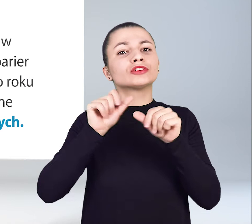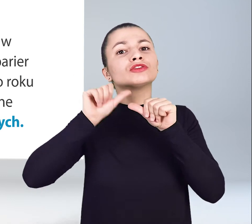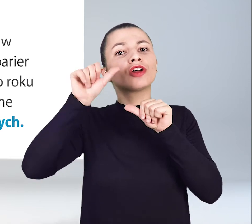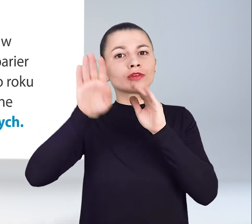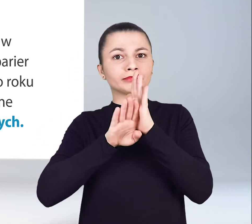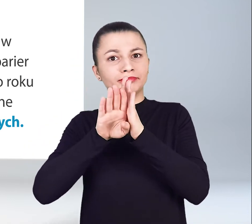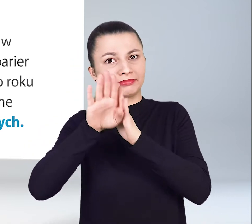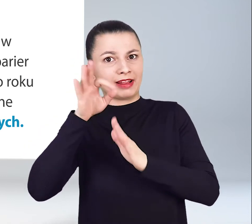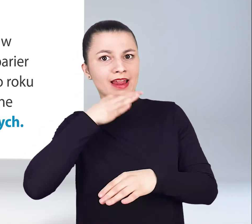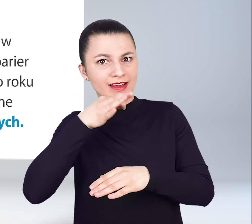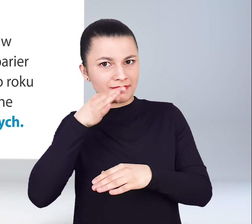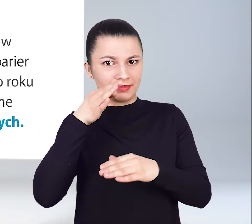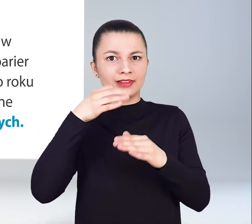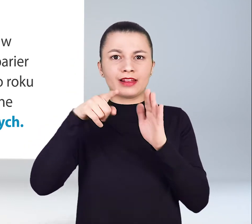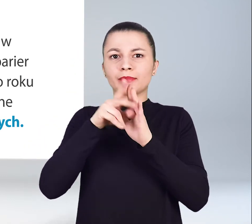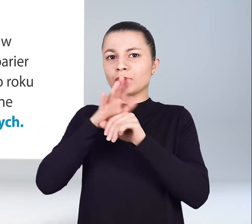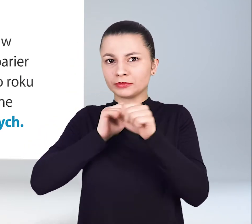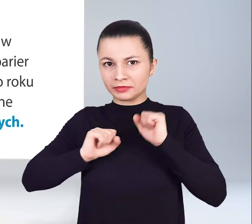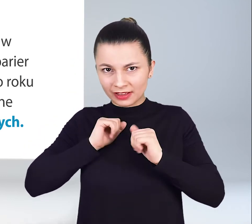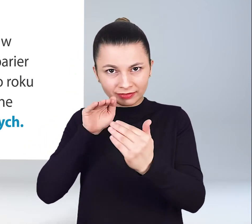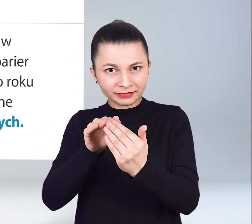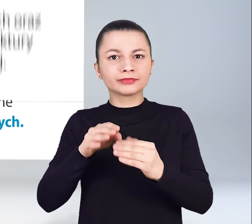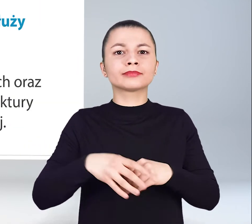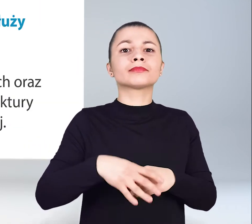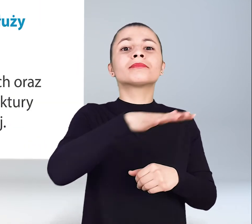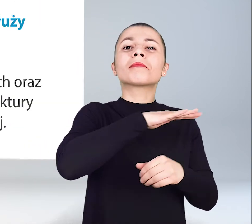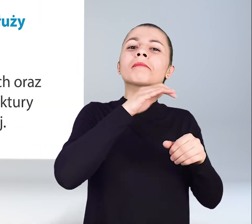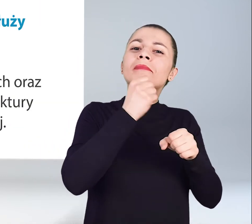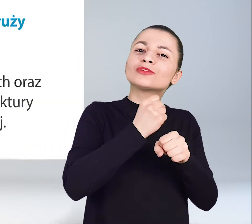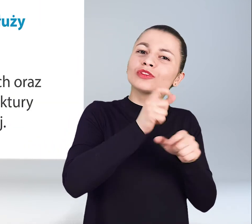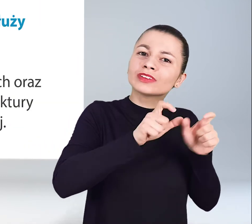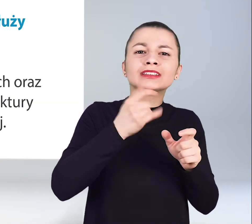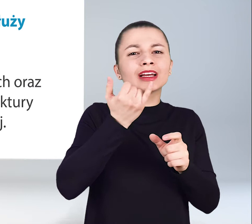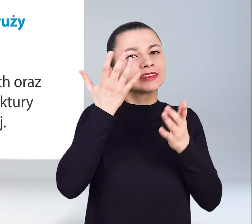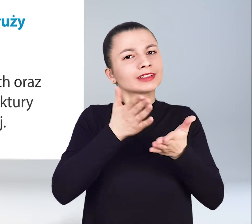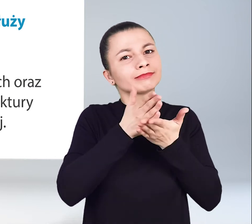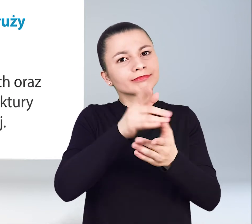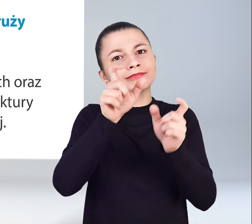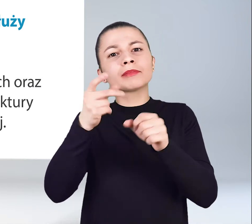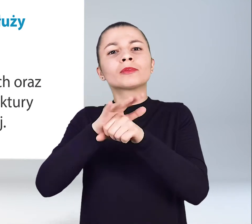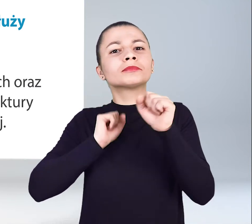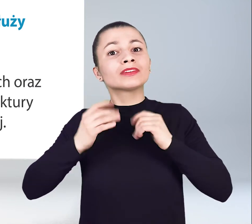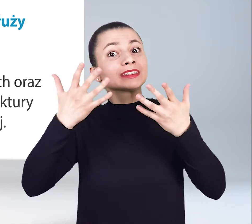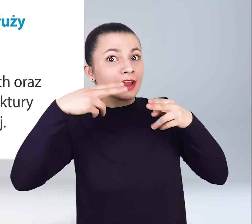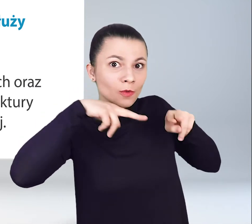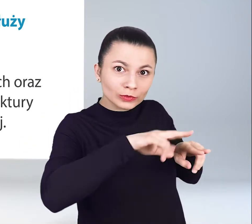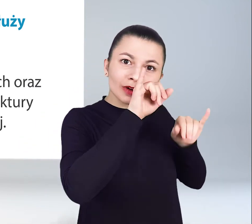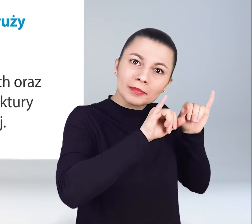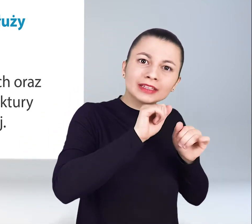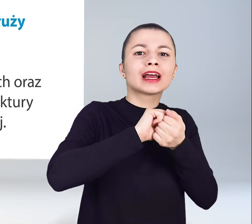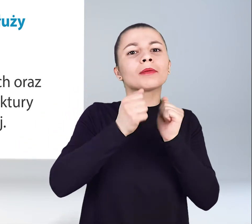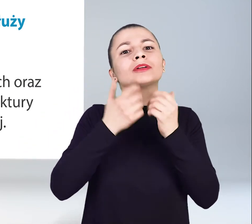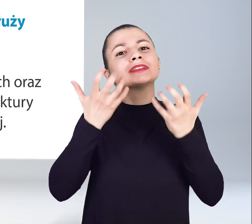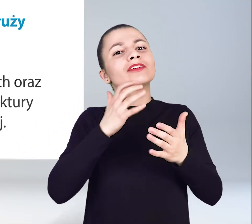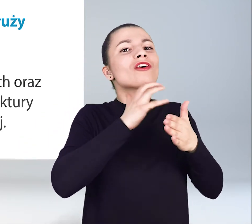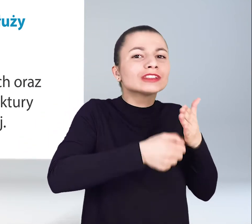stają się bardziej przyjazne dla osób niepełnosprawnych. Nasz personel zawsze służy pomocą osobom niepełnosprawnym, biorącym udział w imprezach